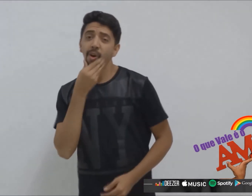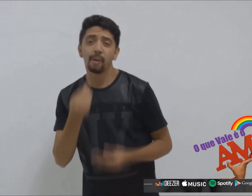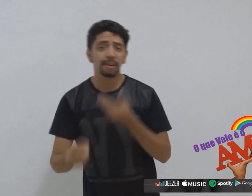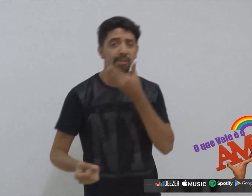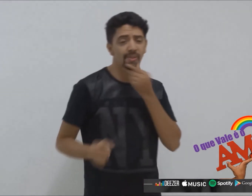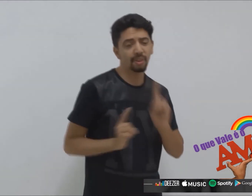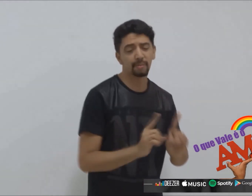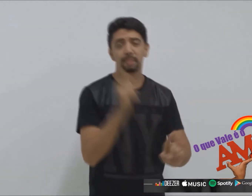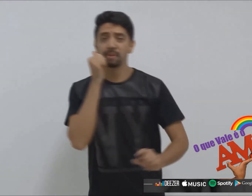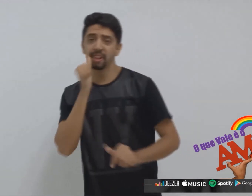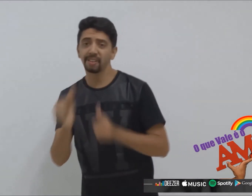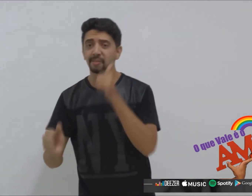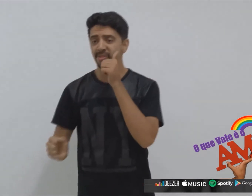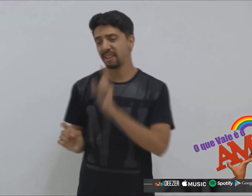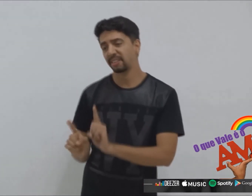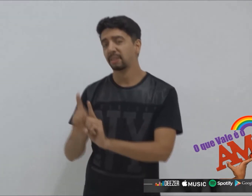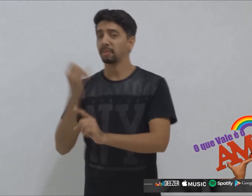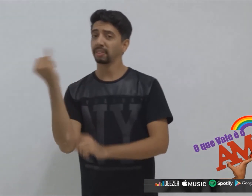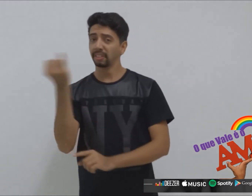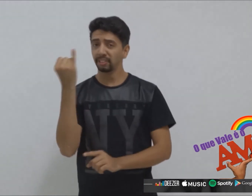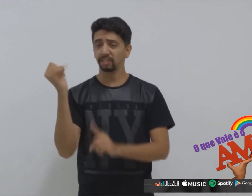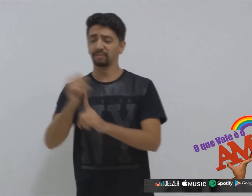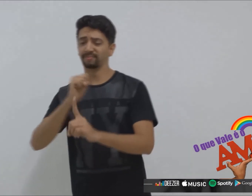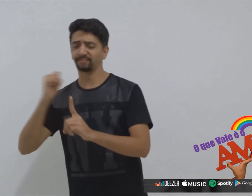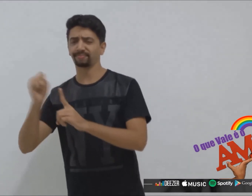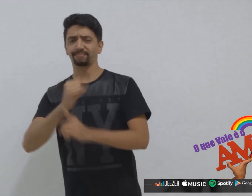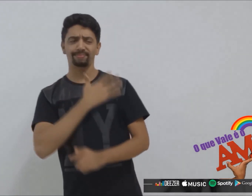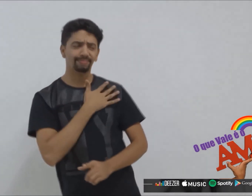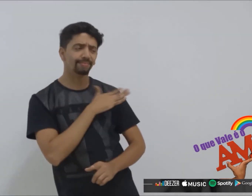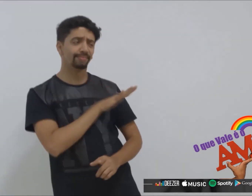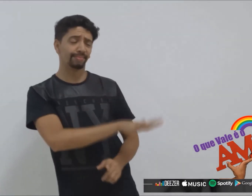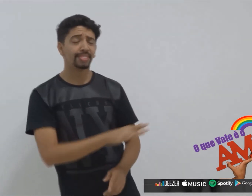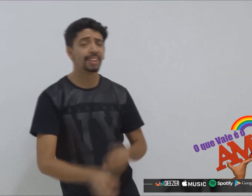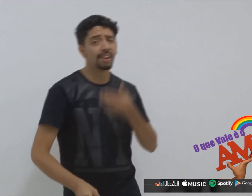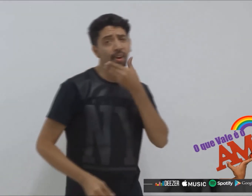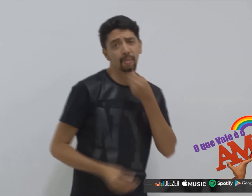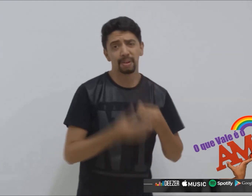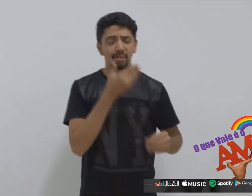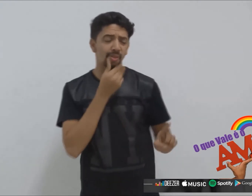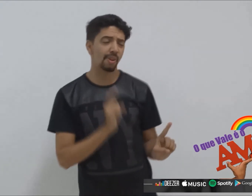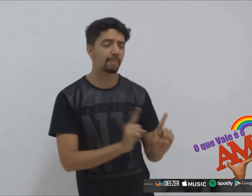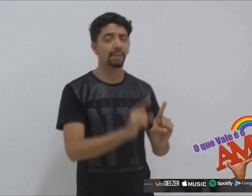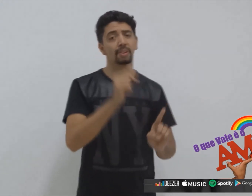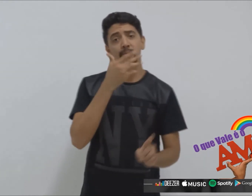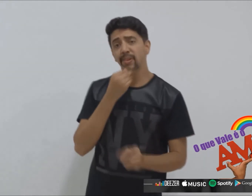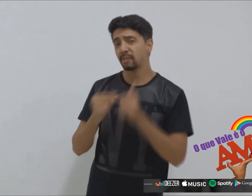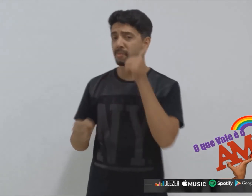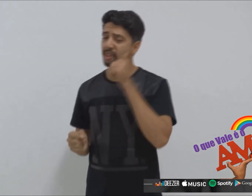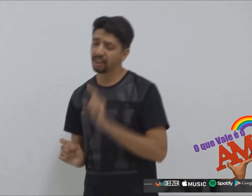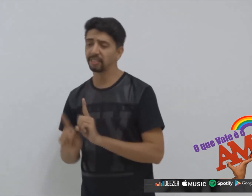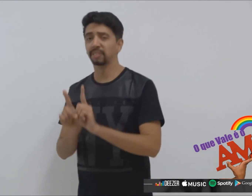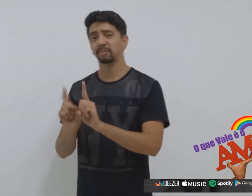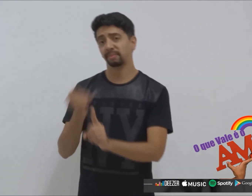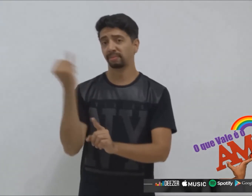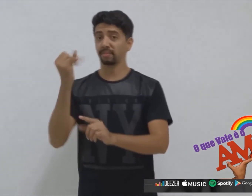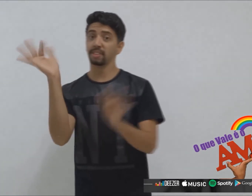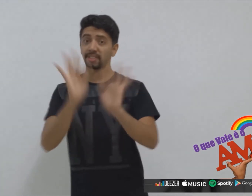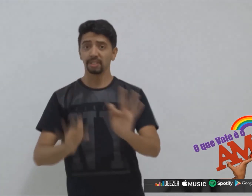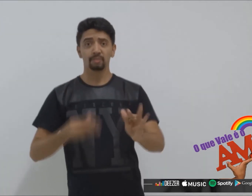Homem com homem, mulher com mulher Segundo o ditado e se vira o jacaré Mulha com homem, homem com mulher Que importa ser feliz, não